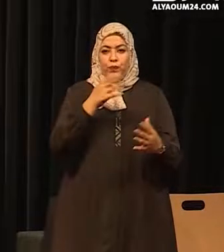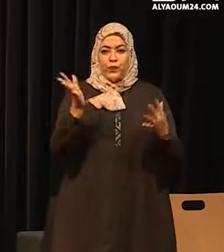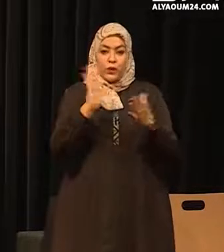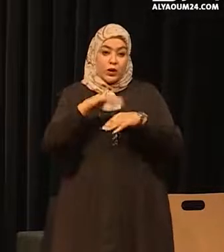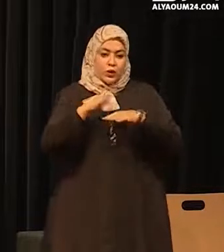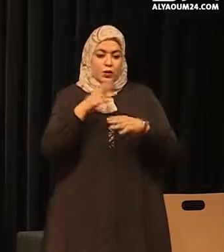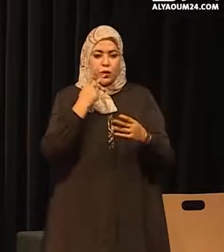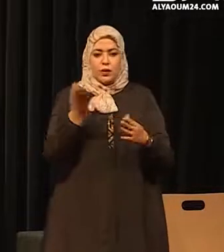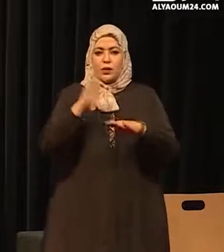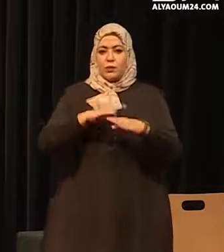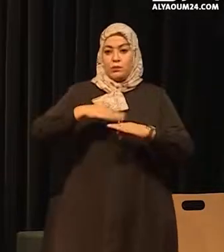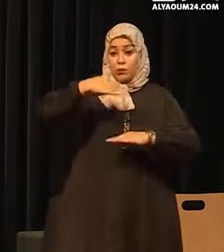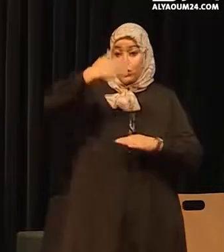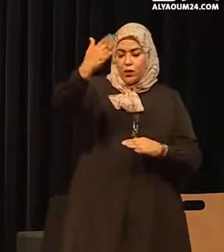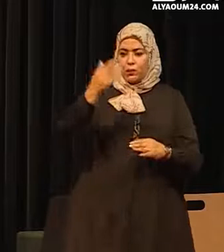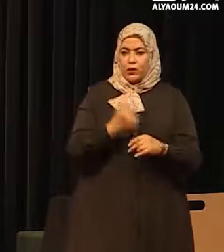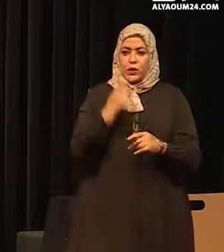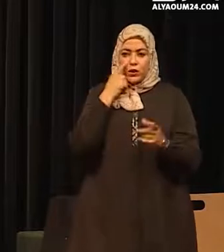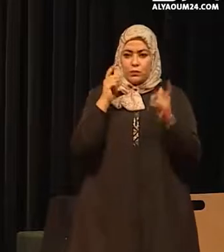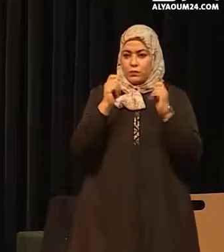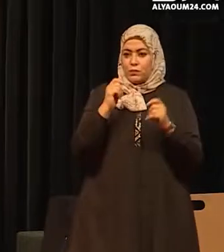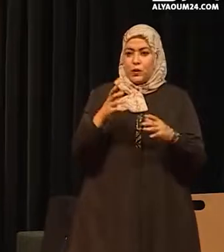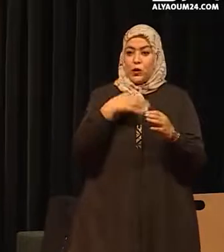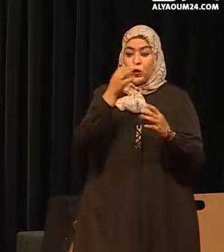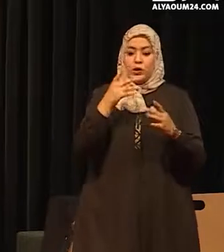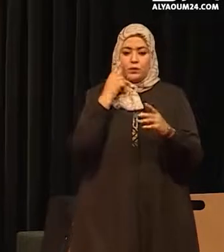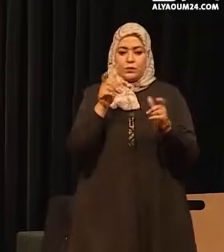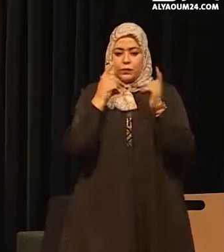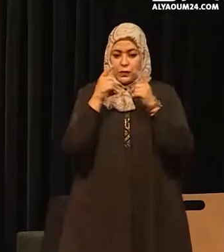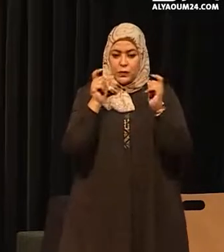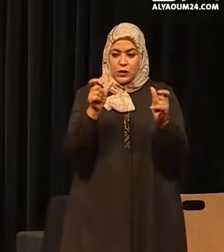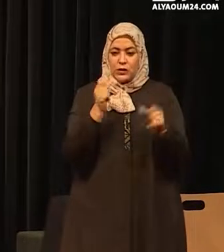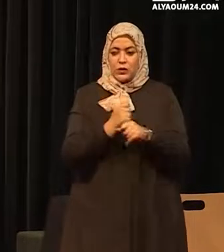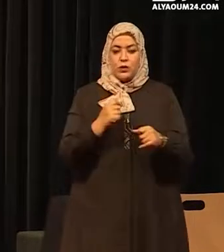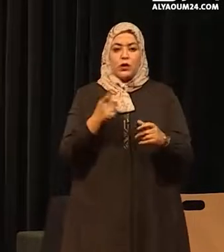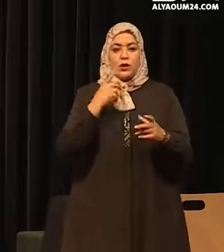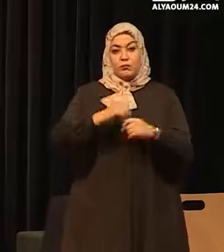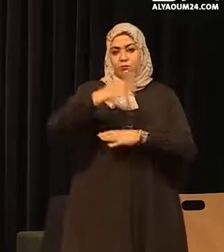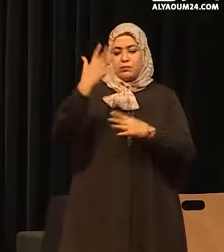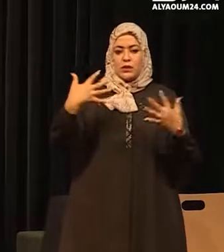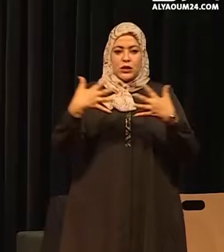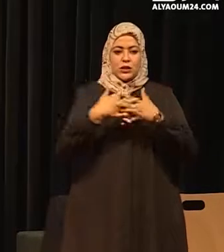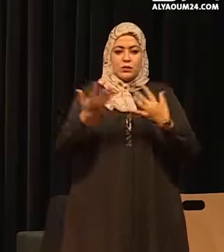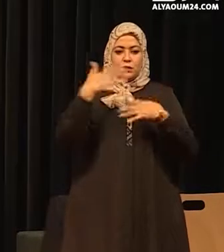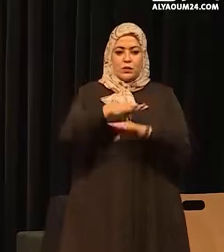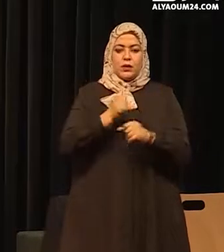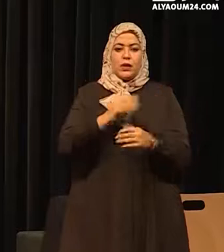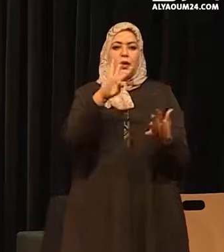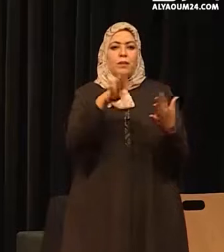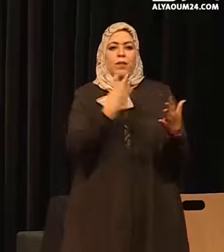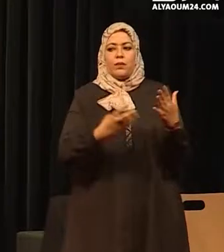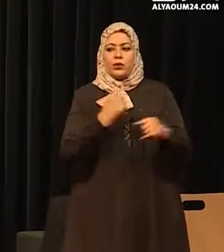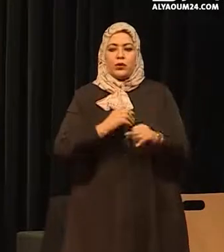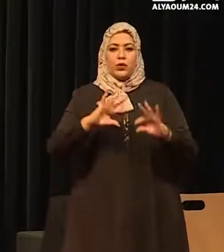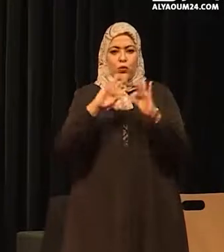أن أهم ترجوات المرحلة المقبلة هي ترجوات تؤكد الوقاية والحماية والترفي والإدماج الاجتماعي فيما يقص البرامج